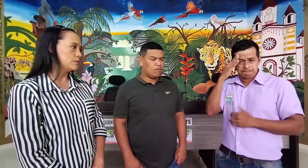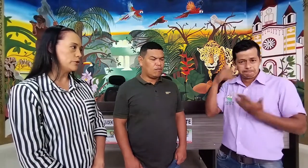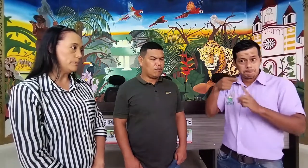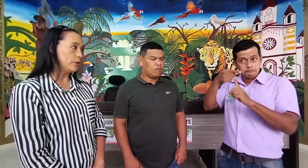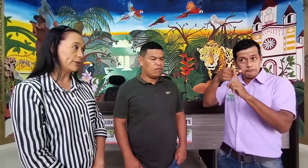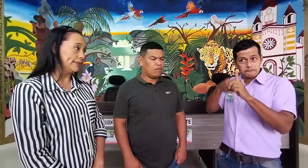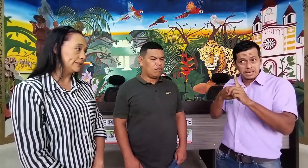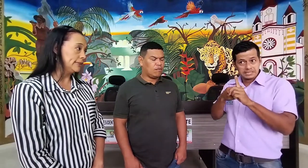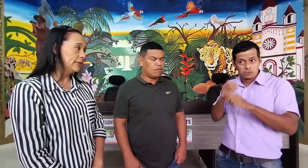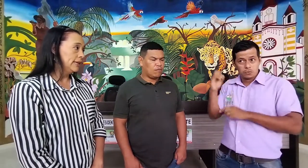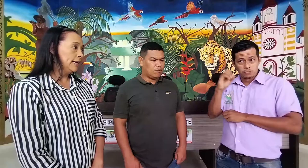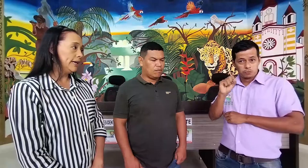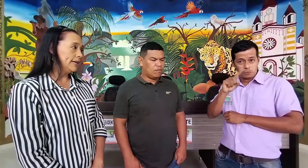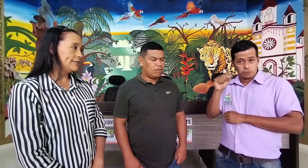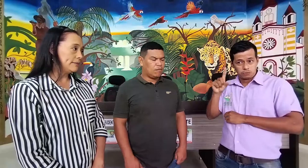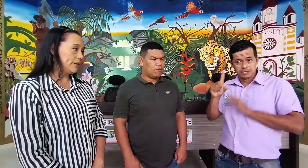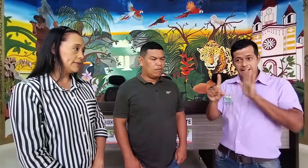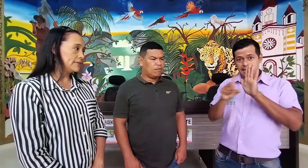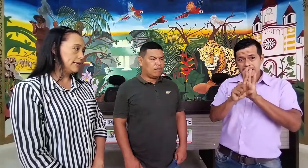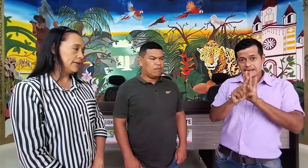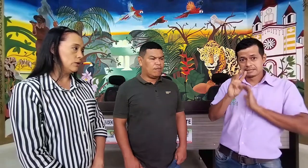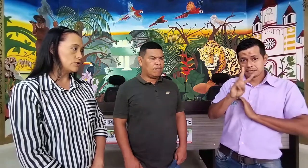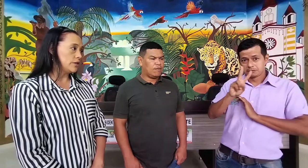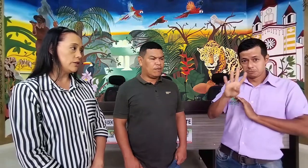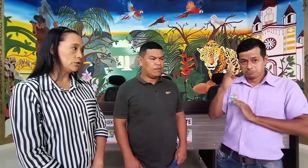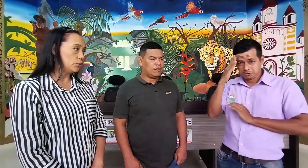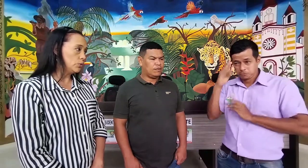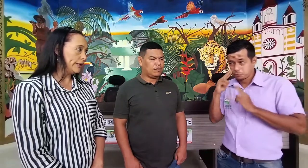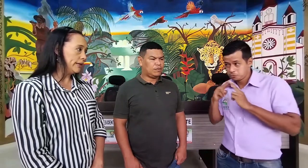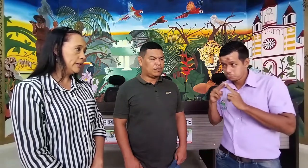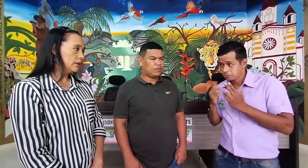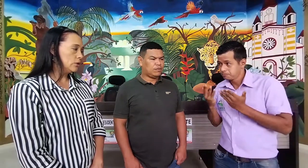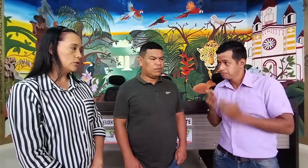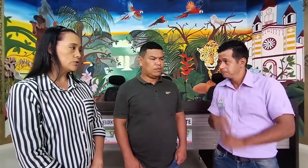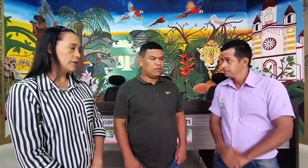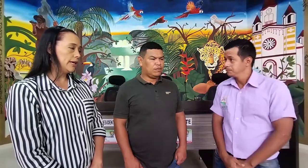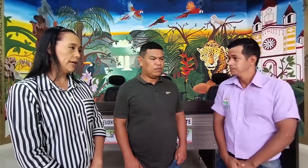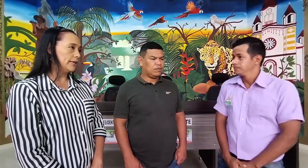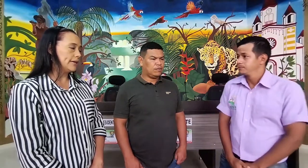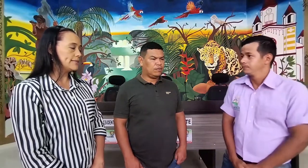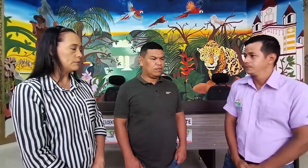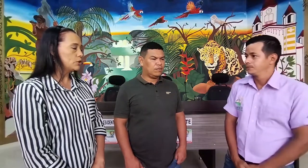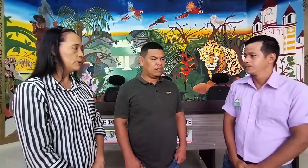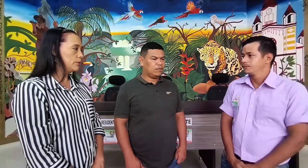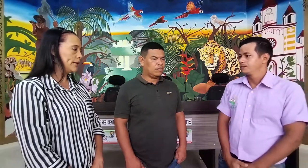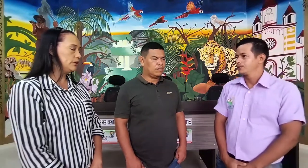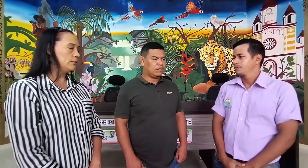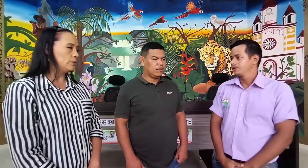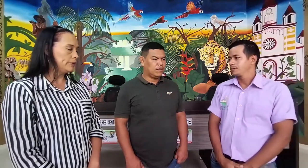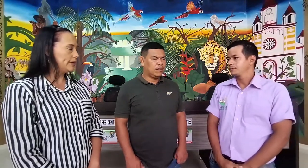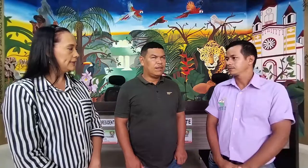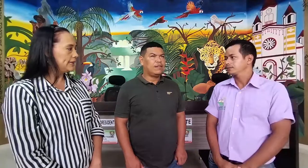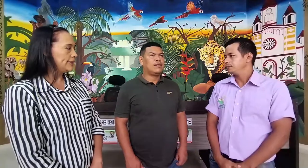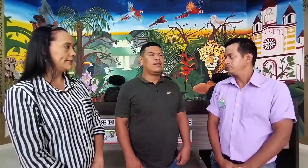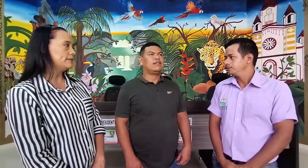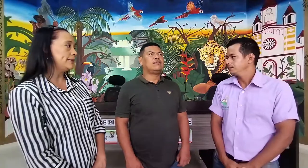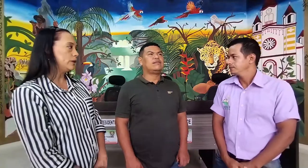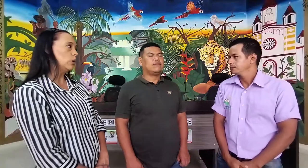es muy importante. Este mes, 11 de octubre, ¿conoce qué estamos conmemorando mediante la ley 324?